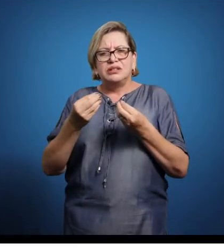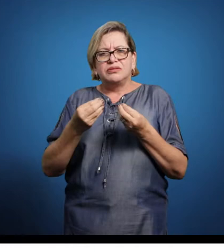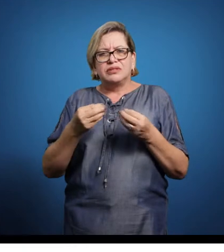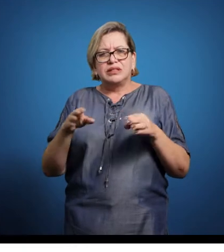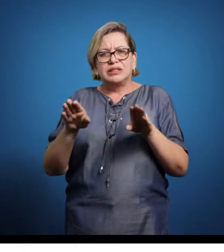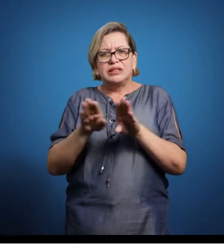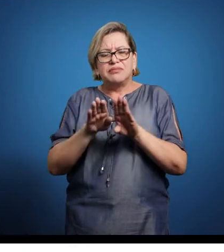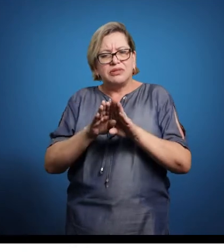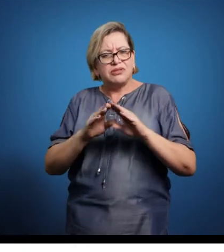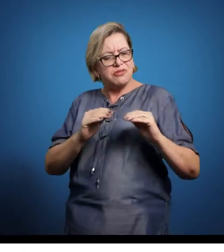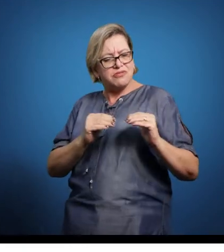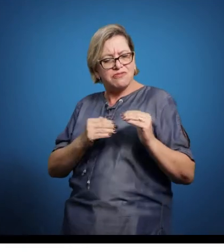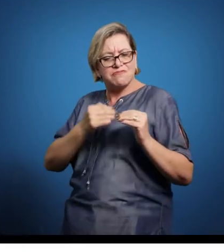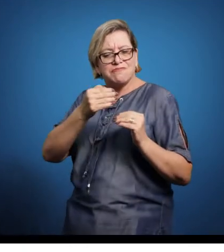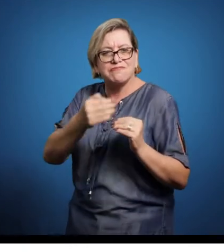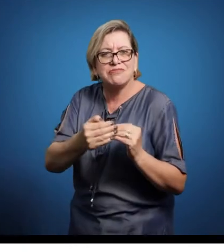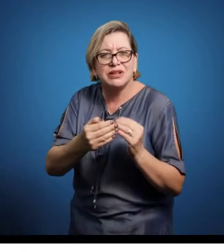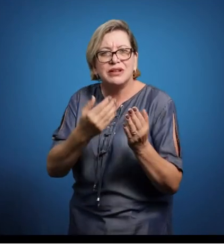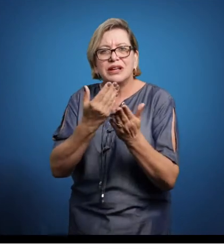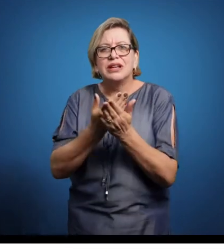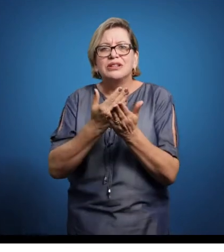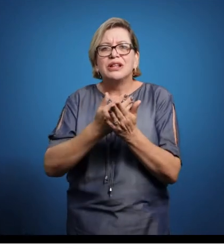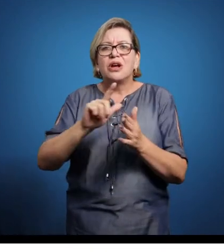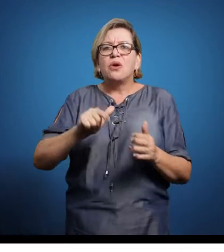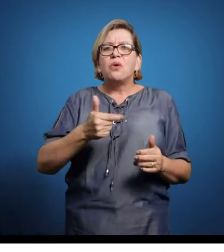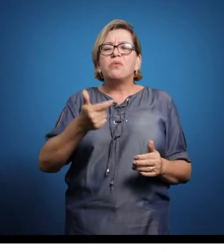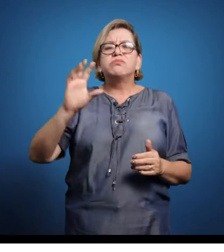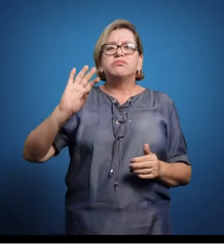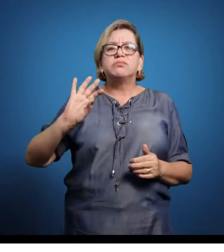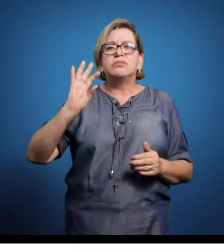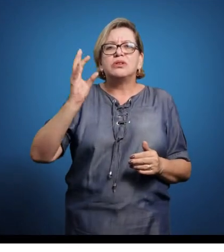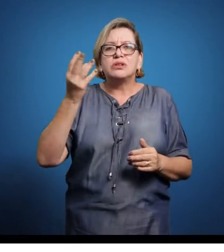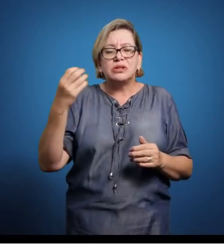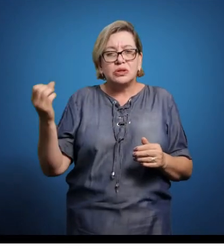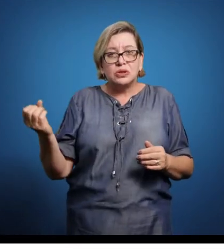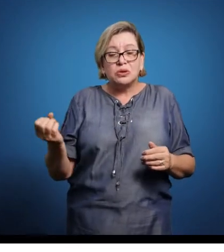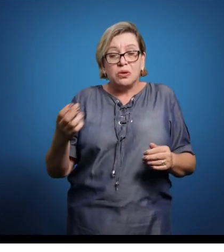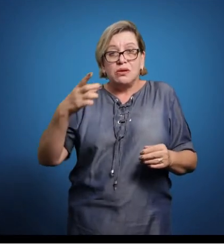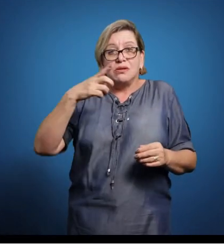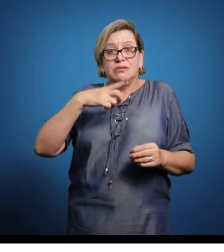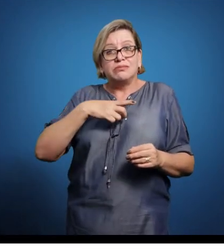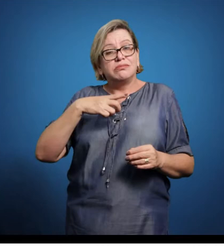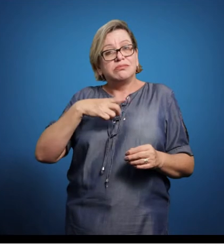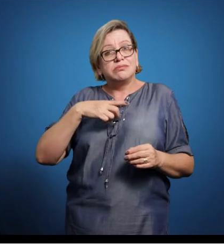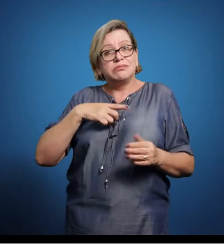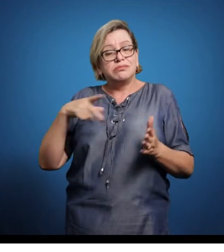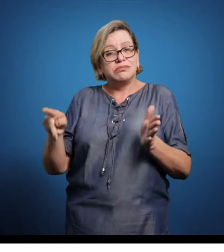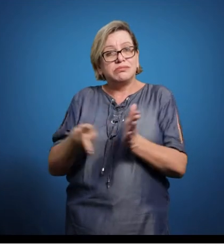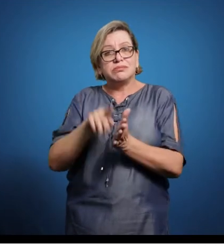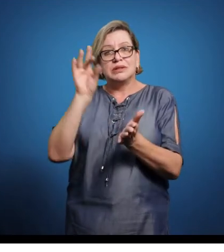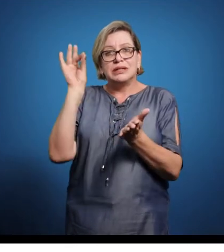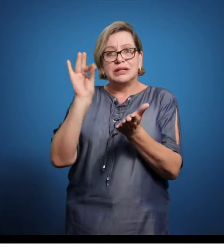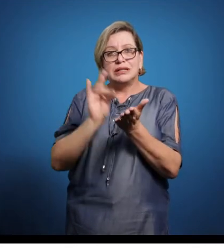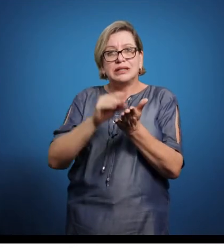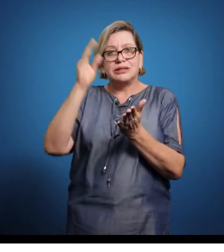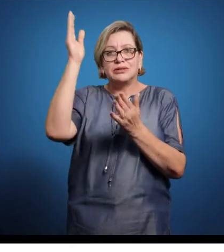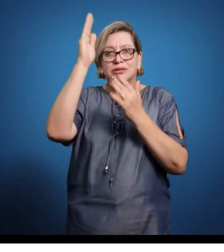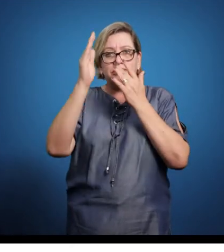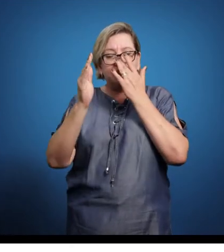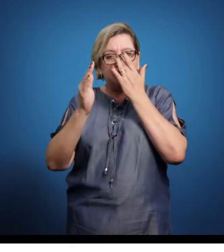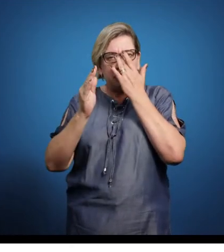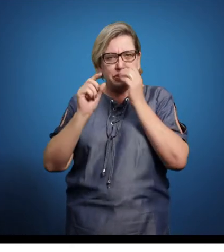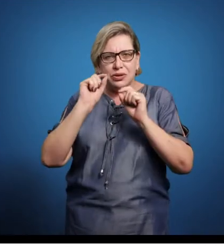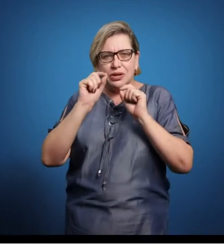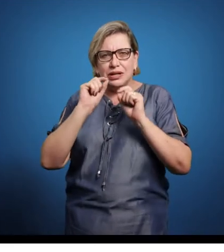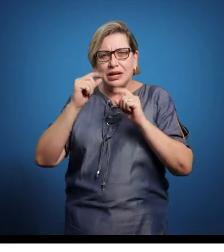Nós vamos avançar para estudar outros fenômenos mais recentes aqui da realidade brasileira. Fenômenos que a